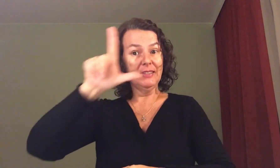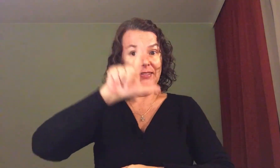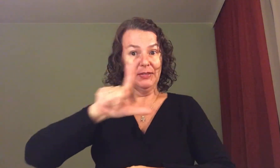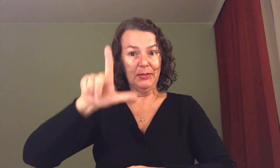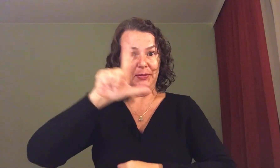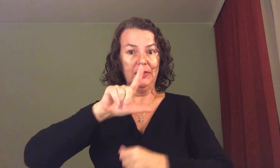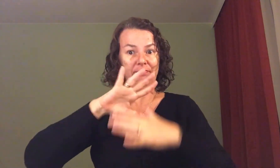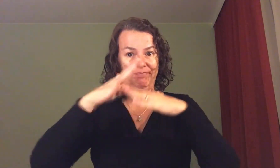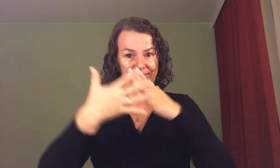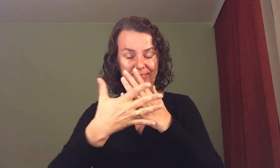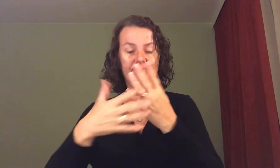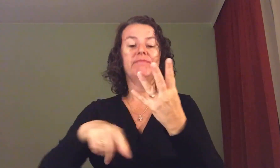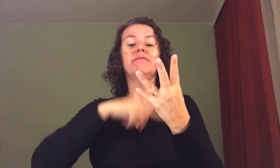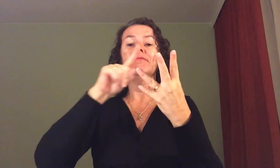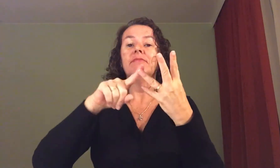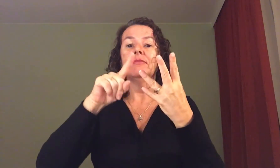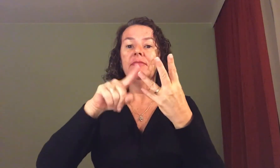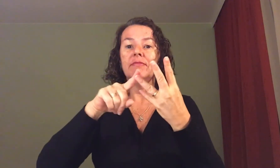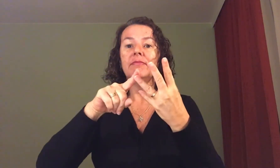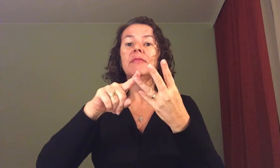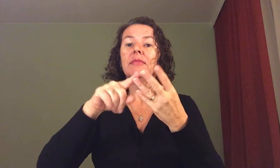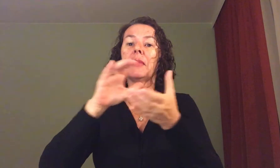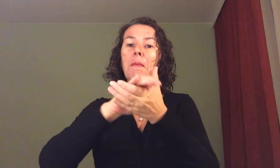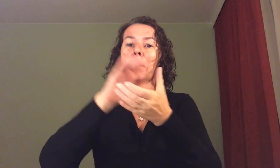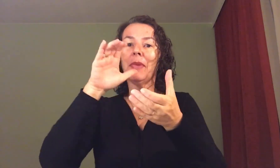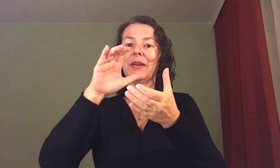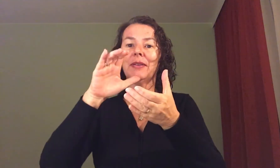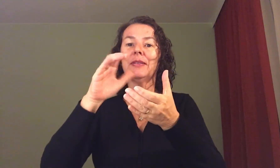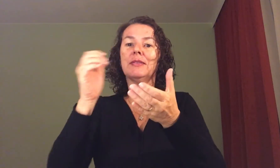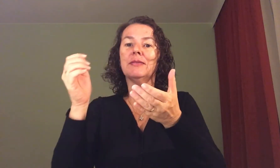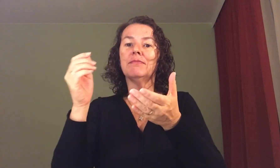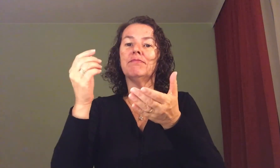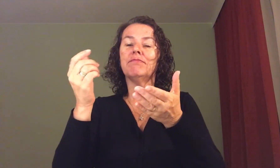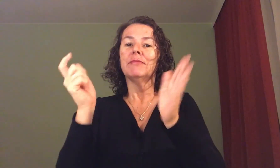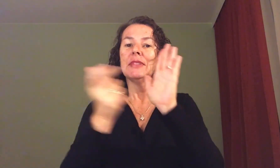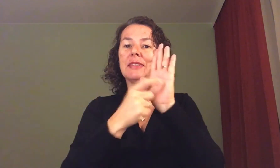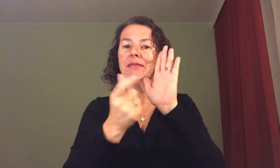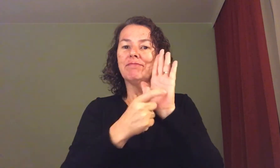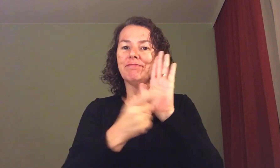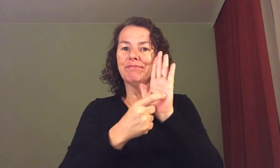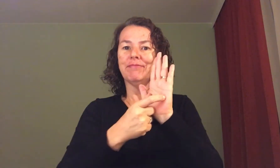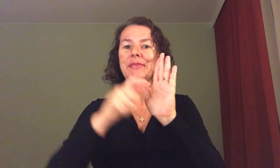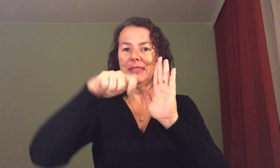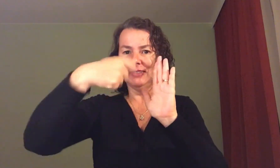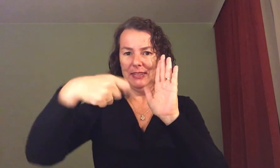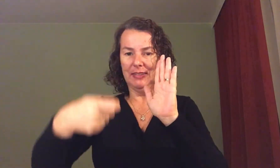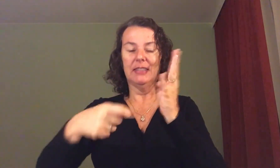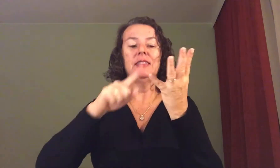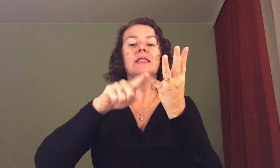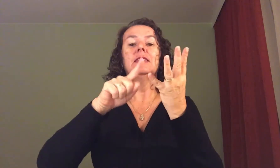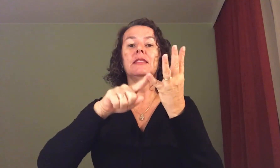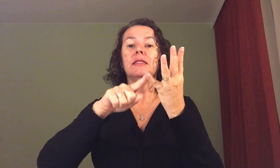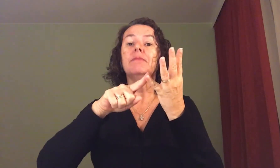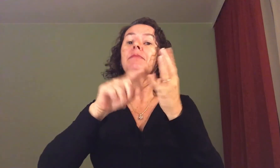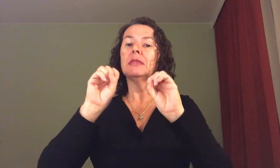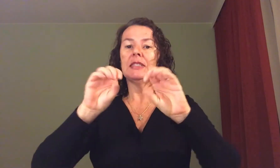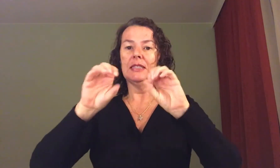terceira, Banco de Sinais. E a quarta, Ensino de Libras. Os Aspectos